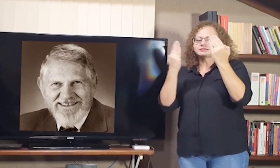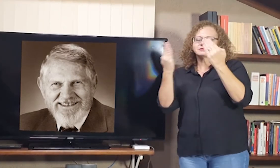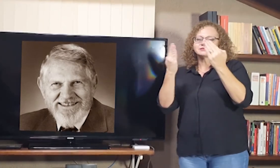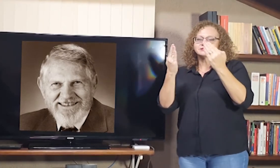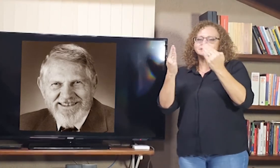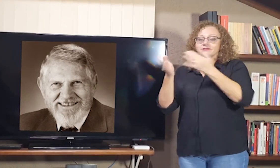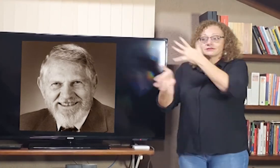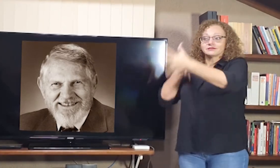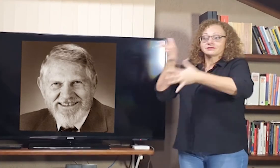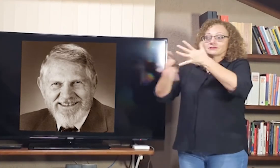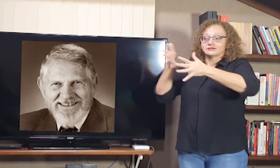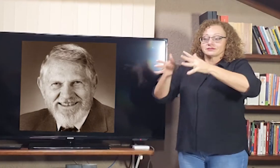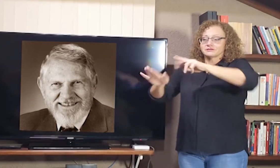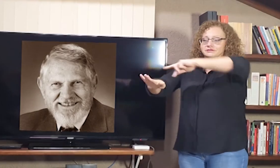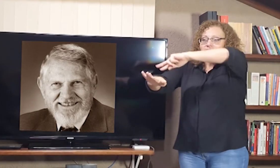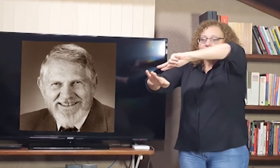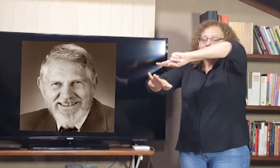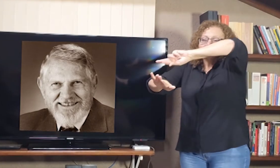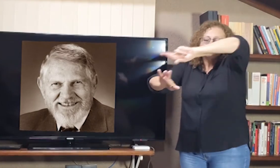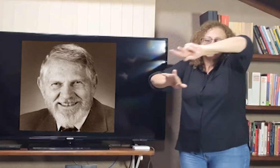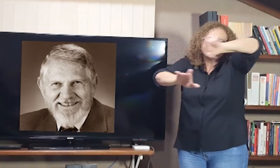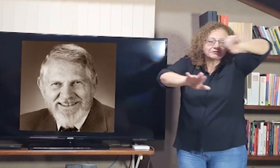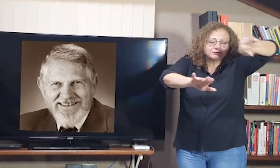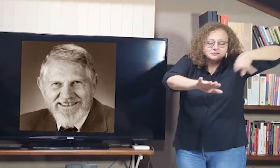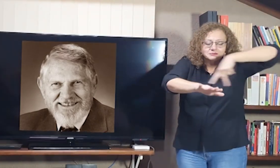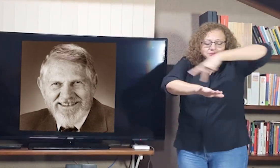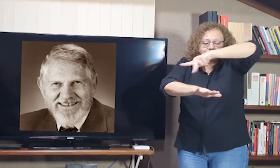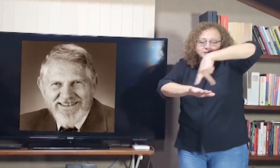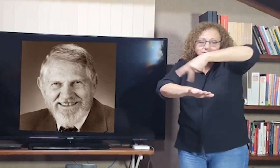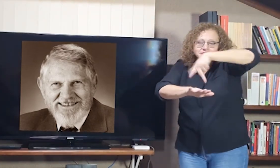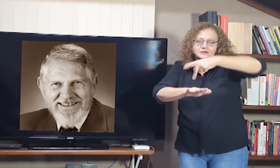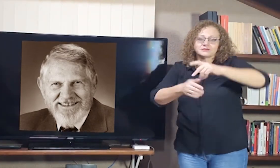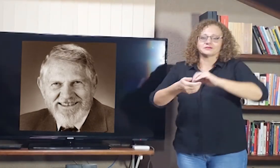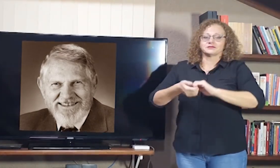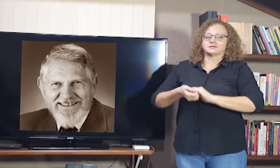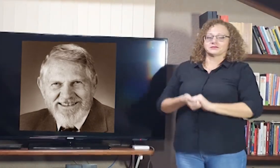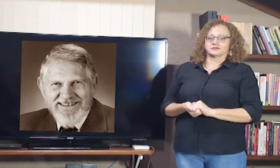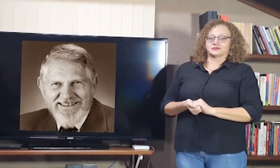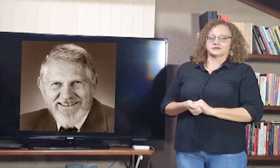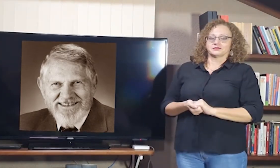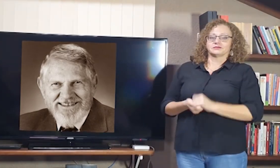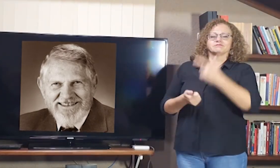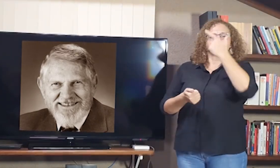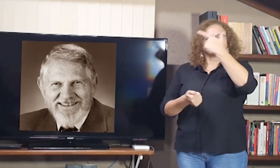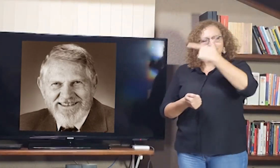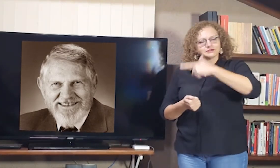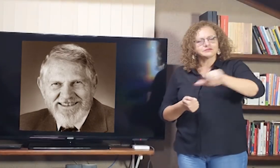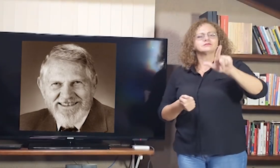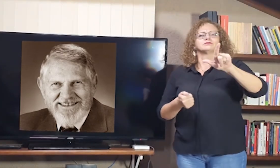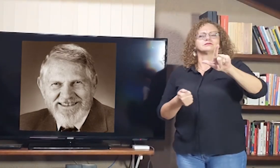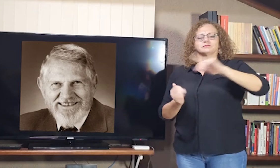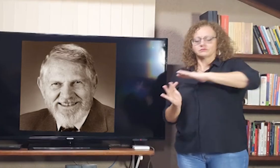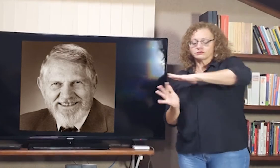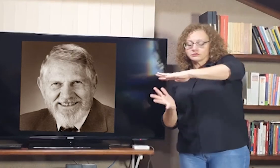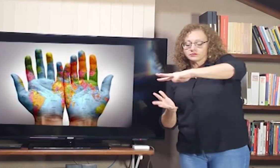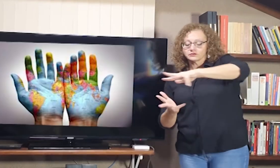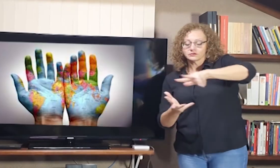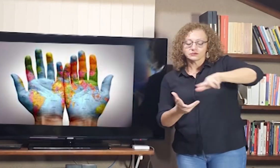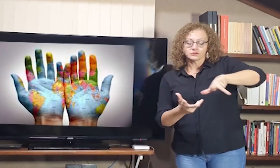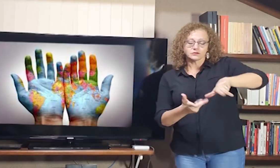Então, ele começou a estabelecer um comparativo entre essa língua e também as línguas em